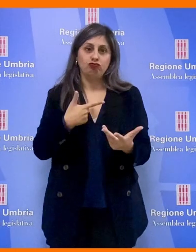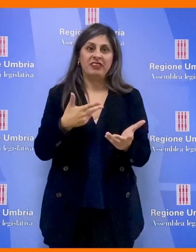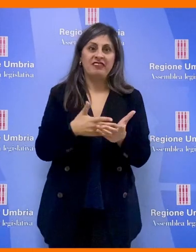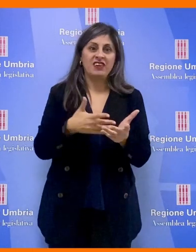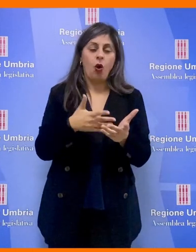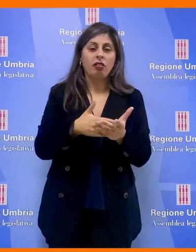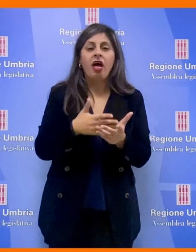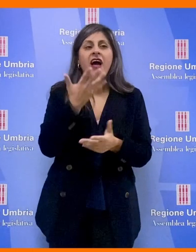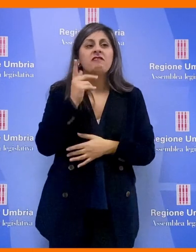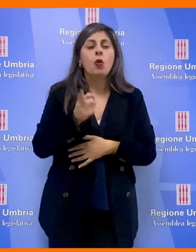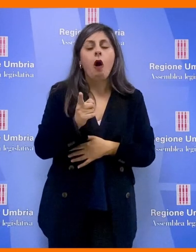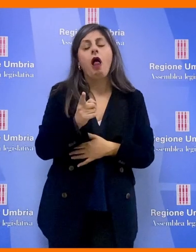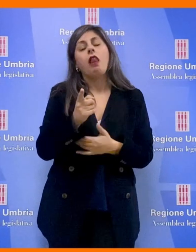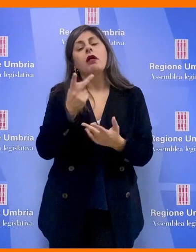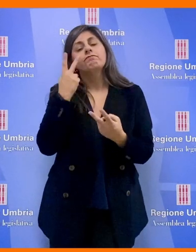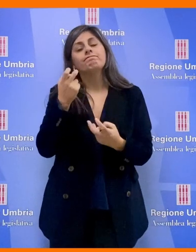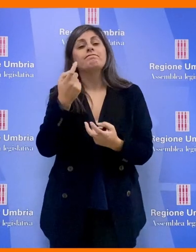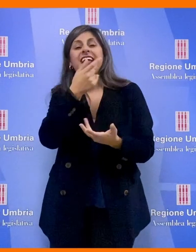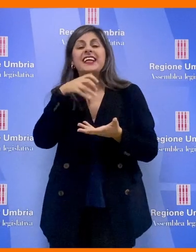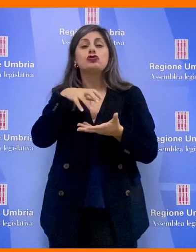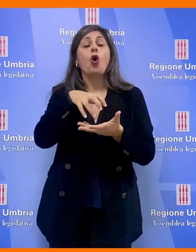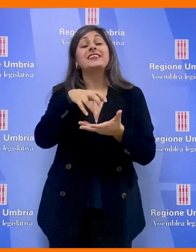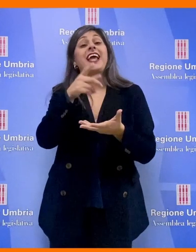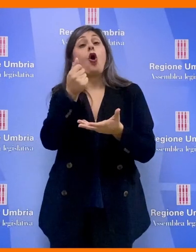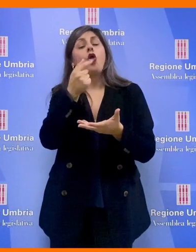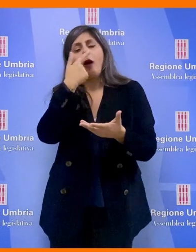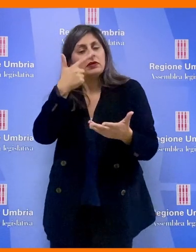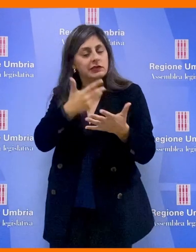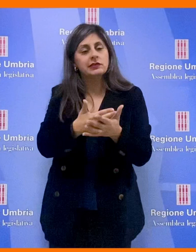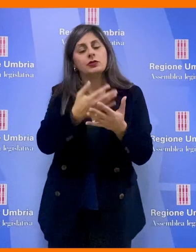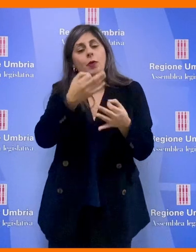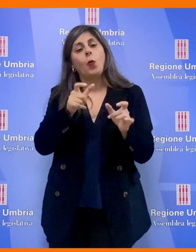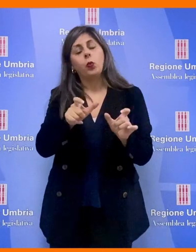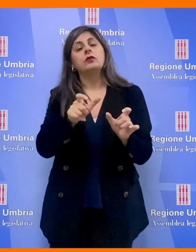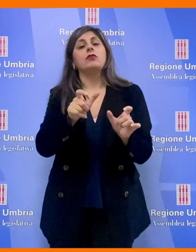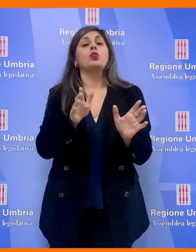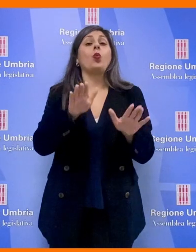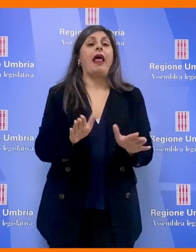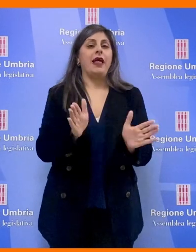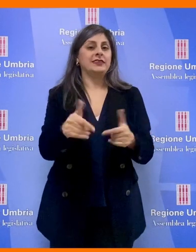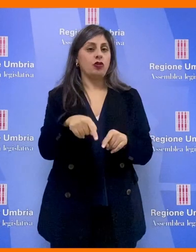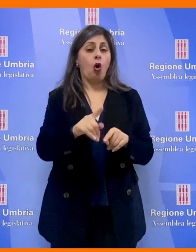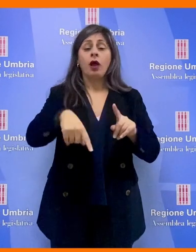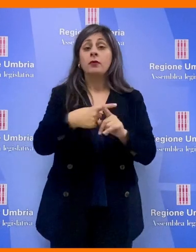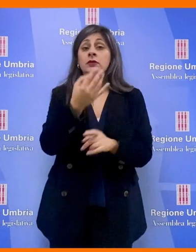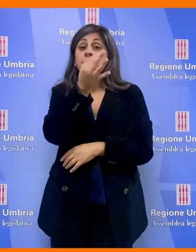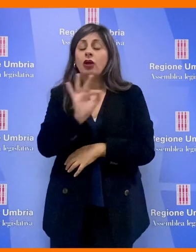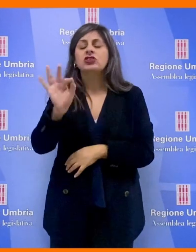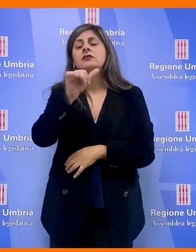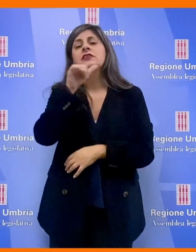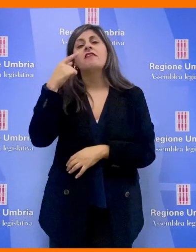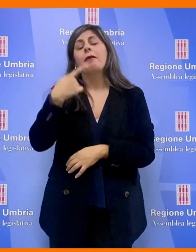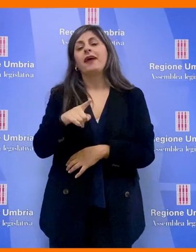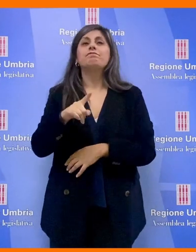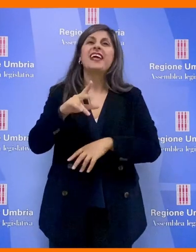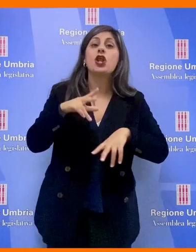difficoltà, quelle della previsione di adeguate risorse economiche da dedicare in generale alla tutela del settore e nello specifico per